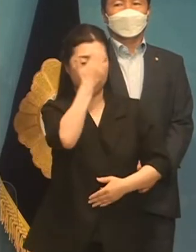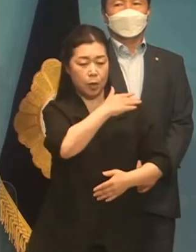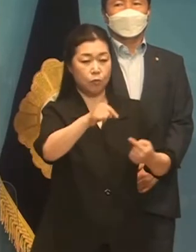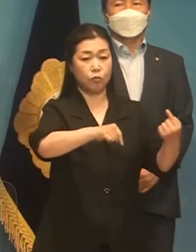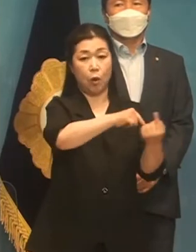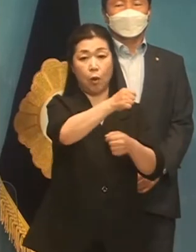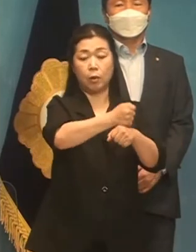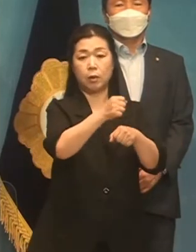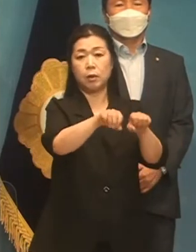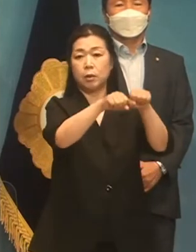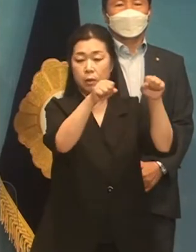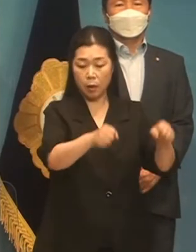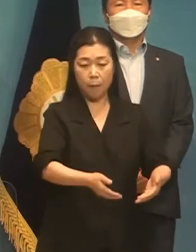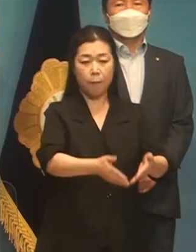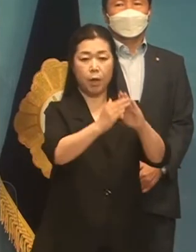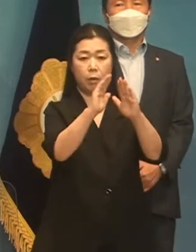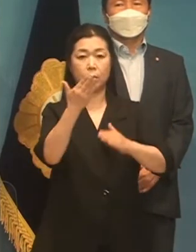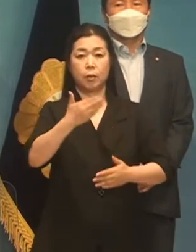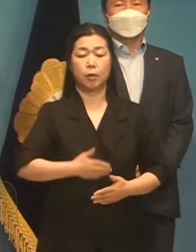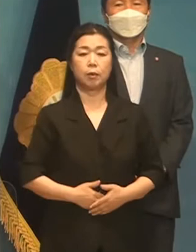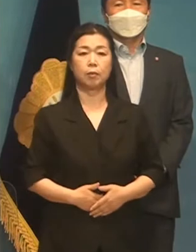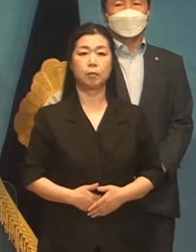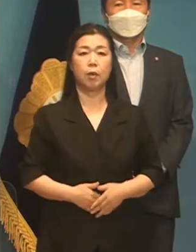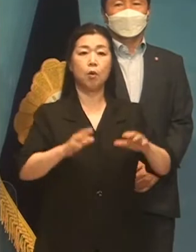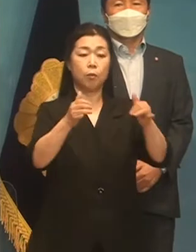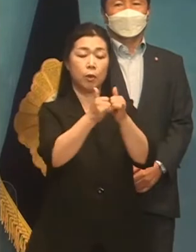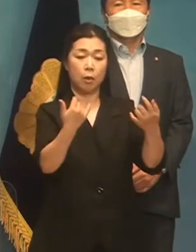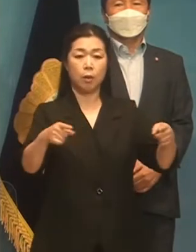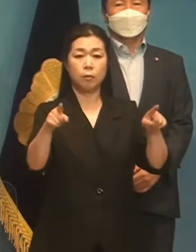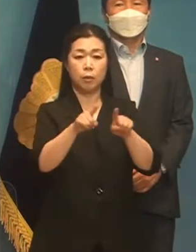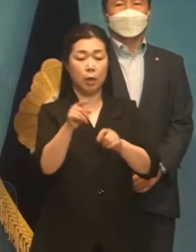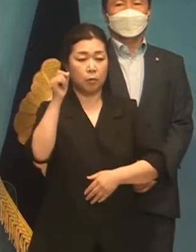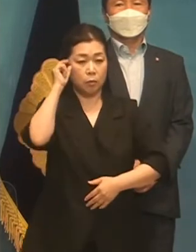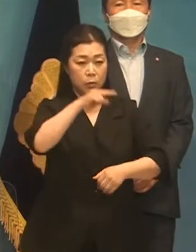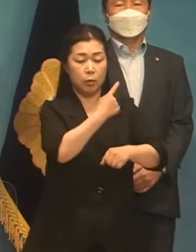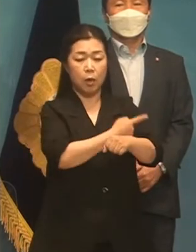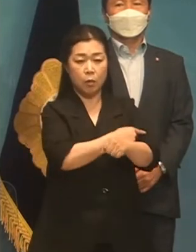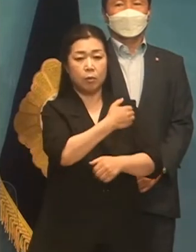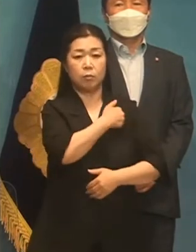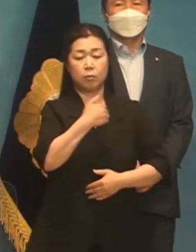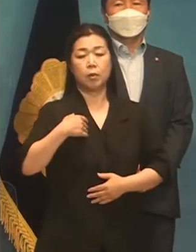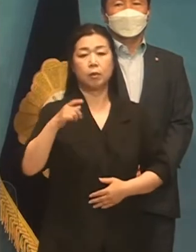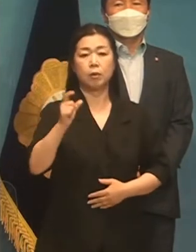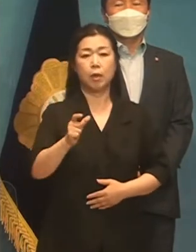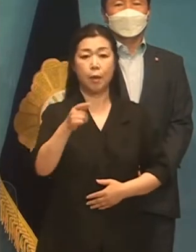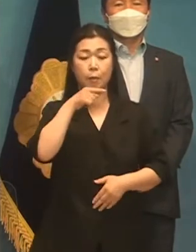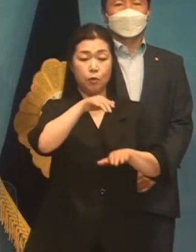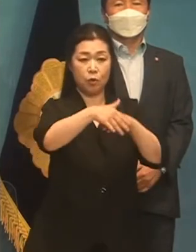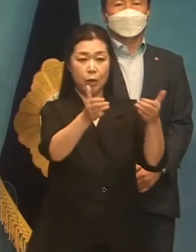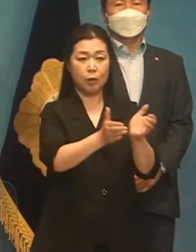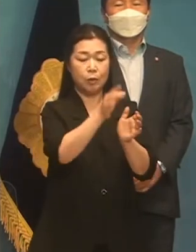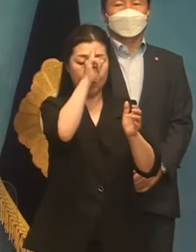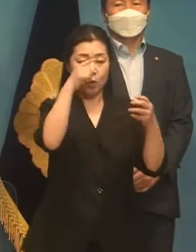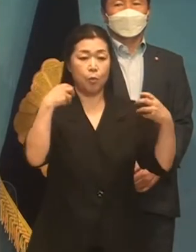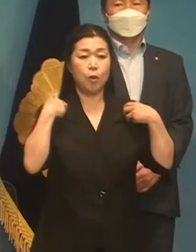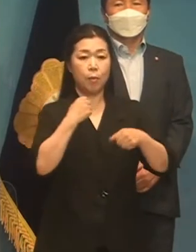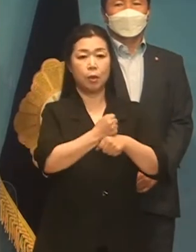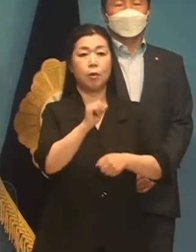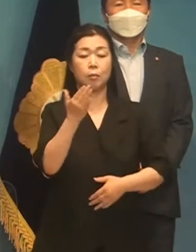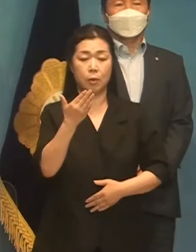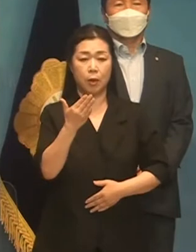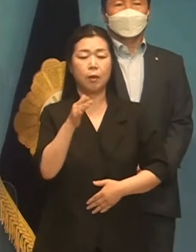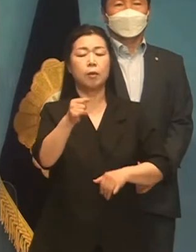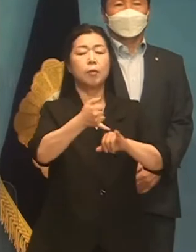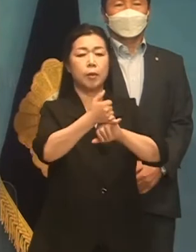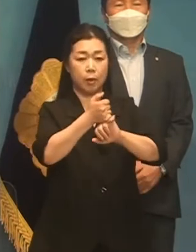국정원형 시스템을 구축해야 합니다. 국민과 함께 유능하고 든든한 민주당 정부 시대를 열어야 합니다. 그래서